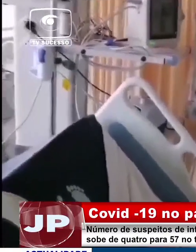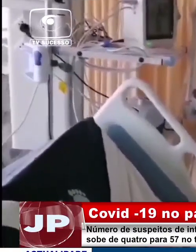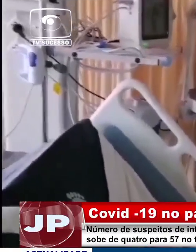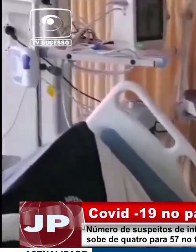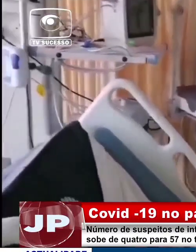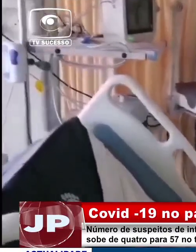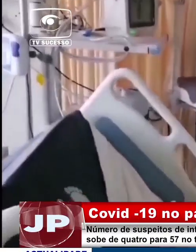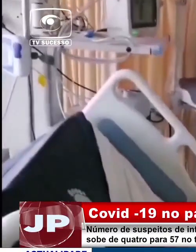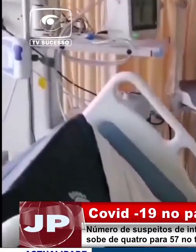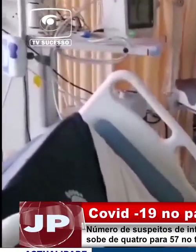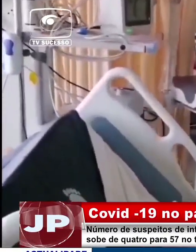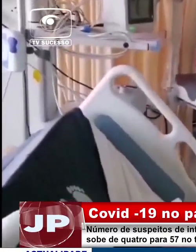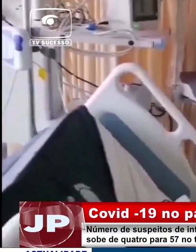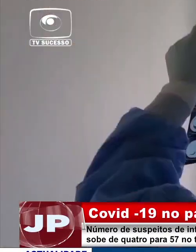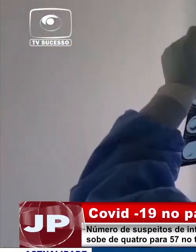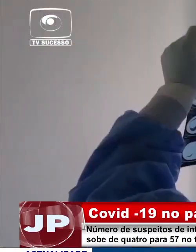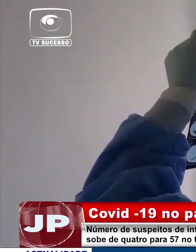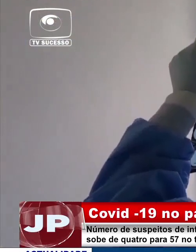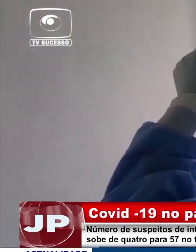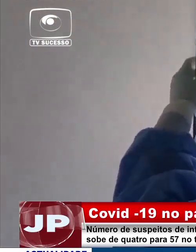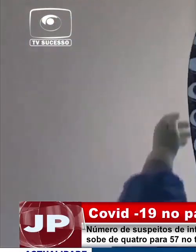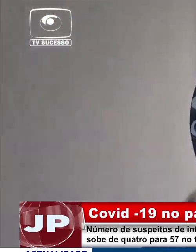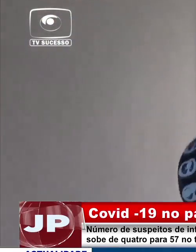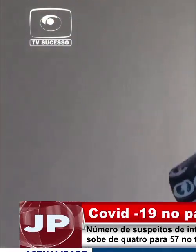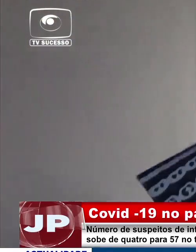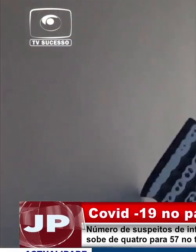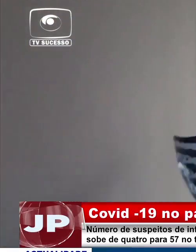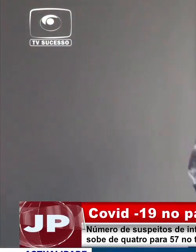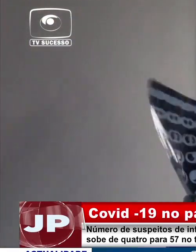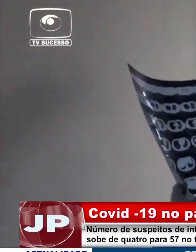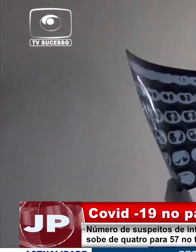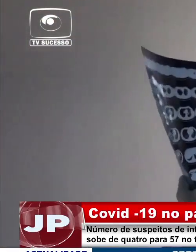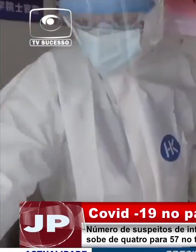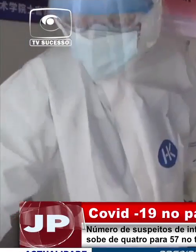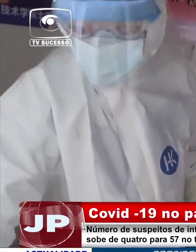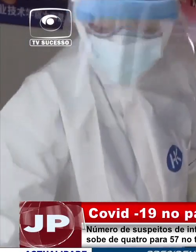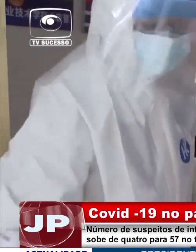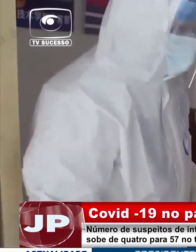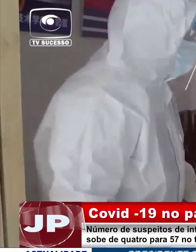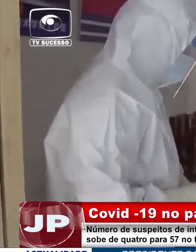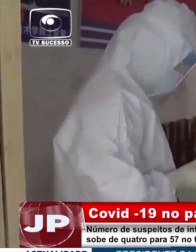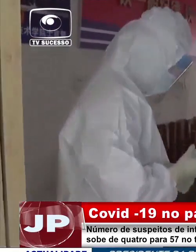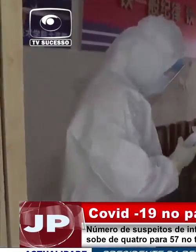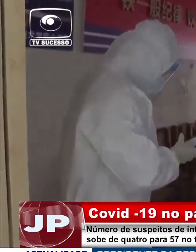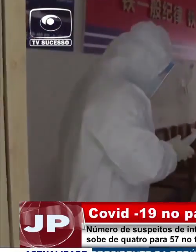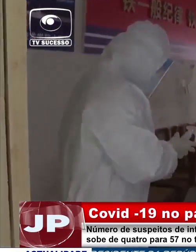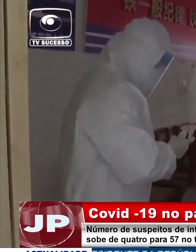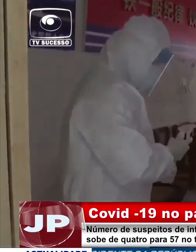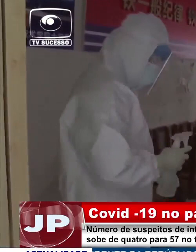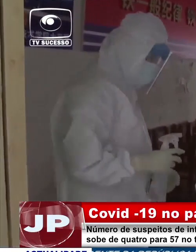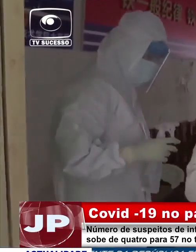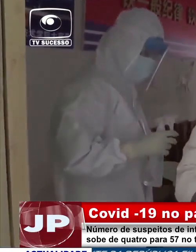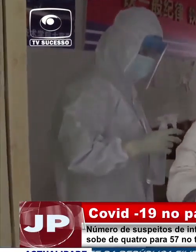esta quarta-feira serão divulgados os resultados das amostras recolhidas na multinacional Total, em